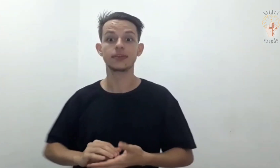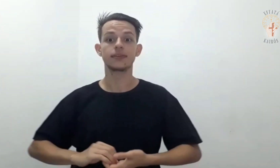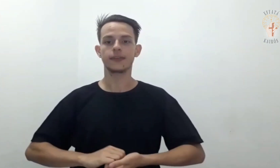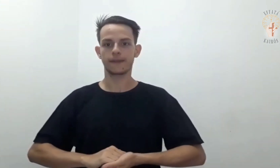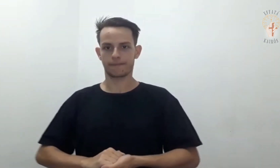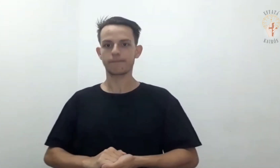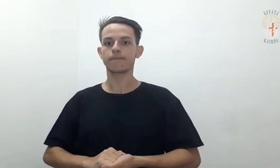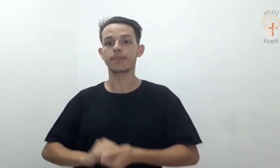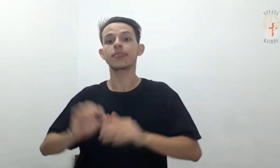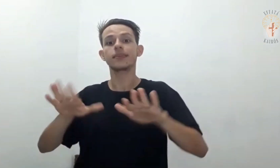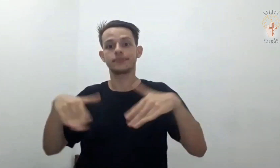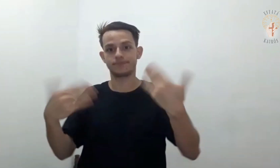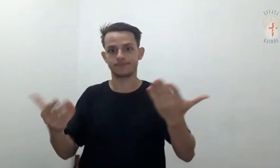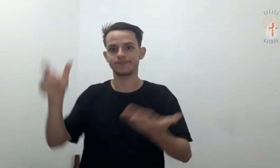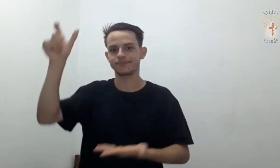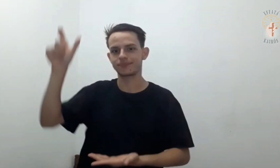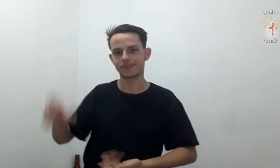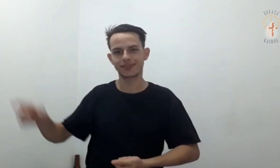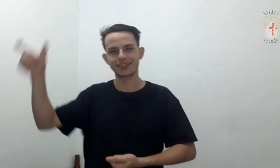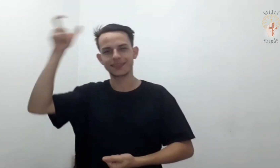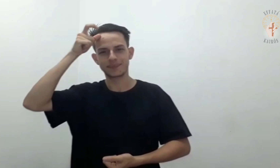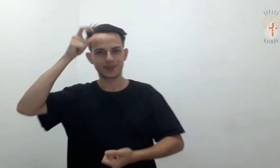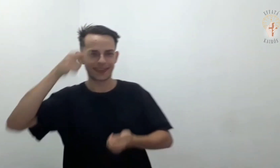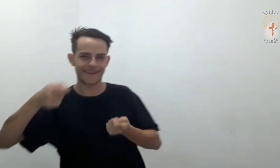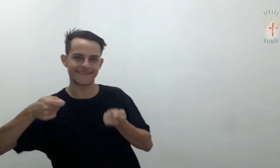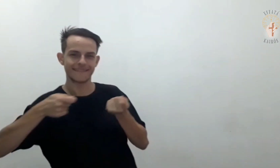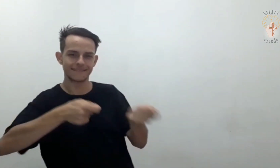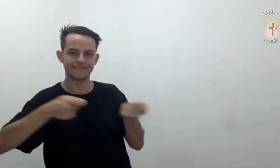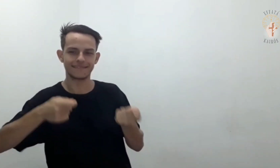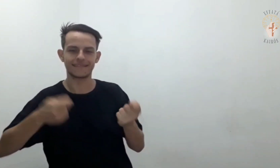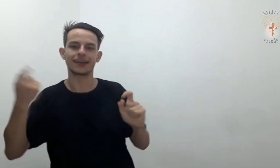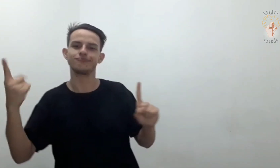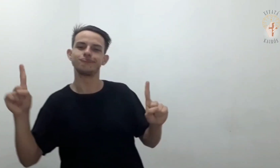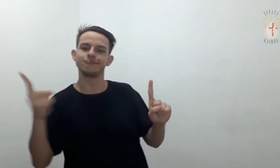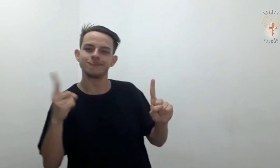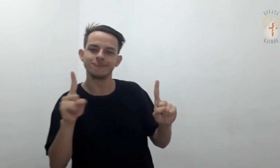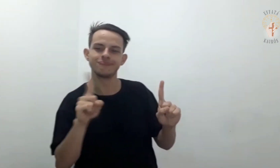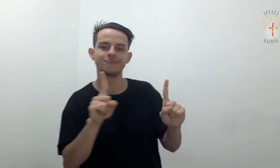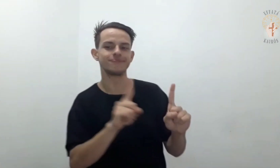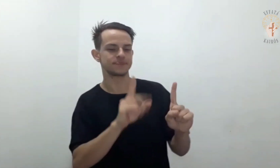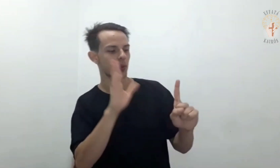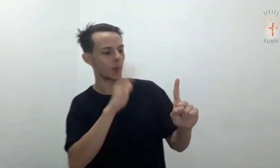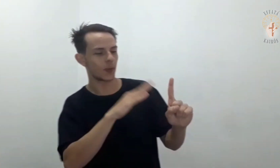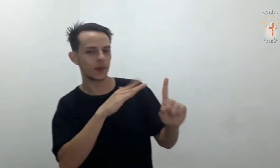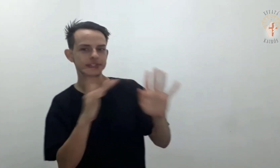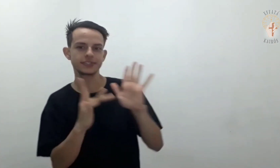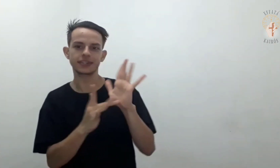Então o tentador aproximou-se e disse a Jesus